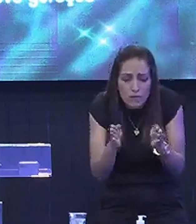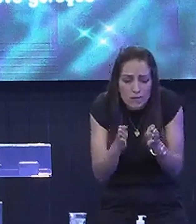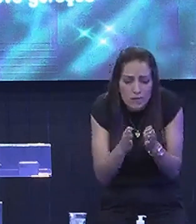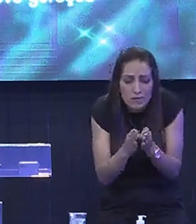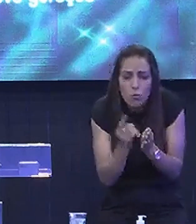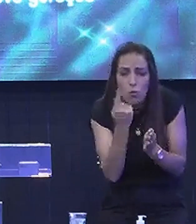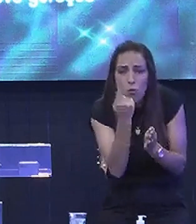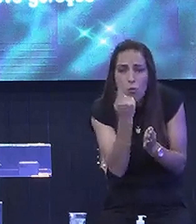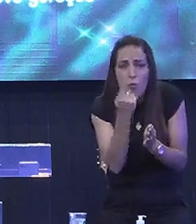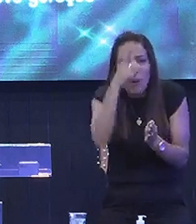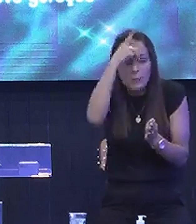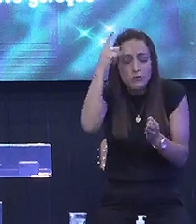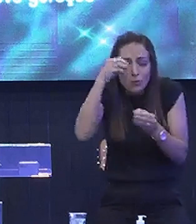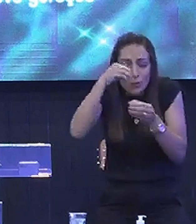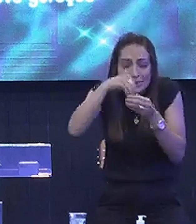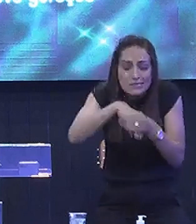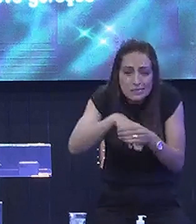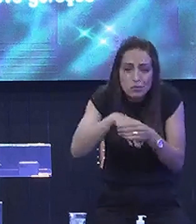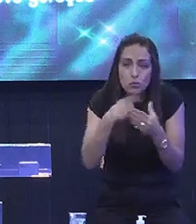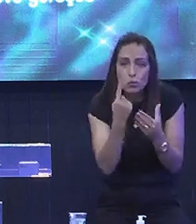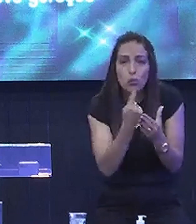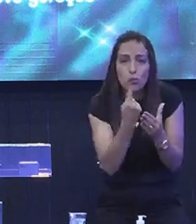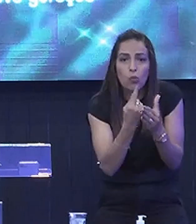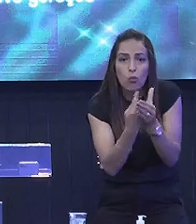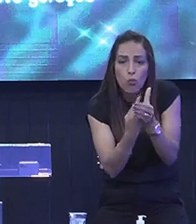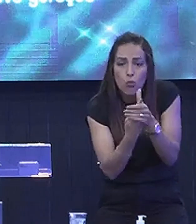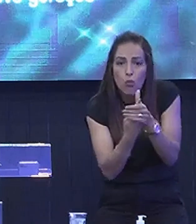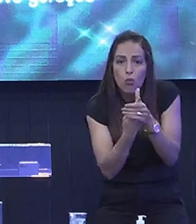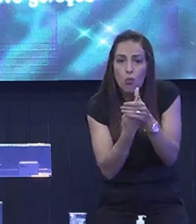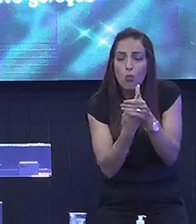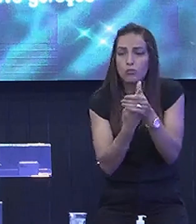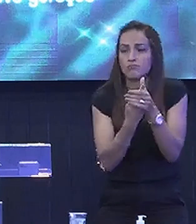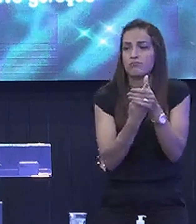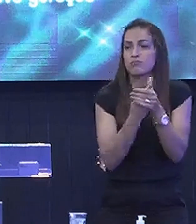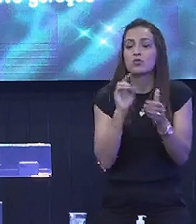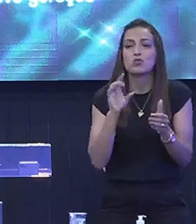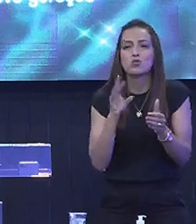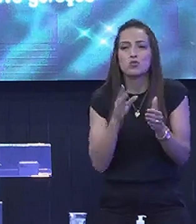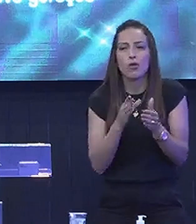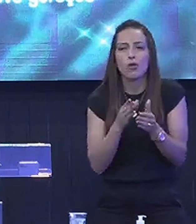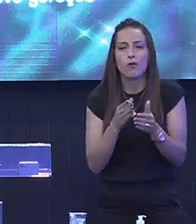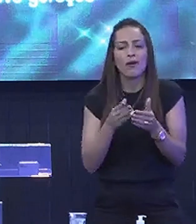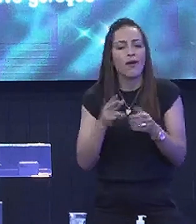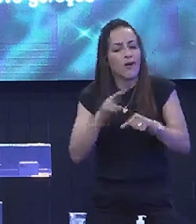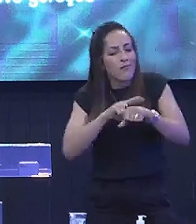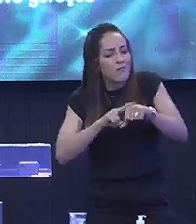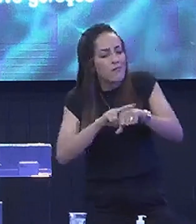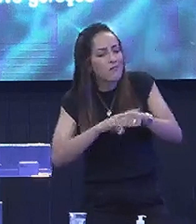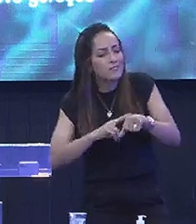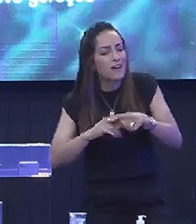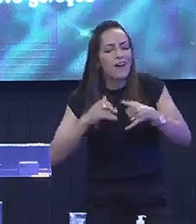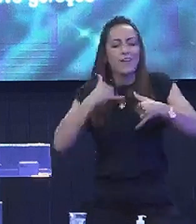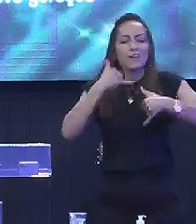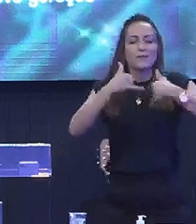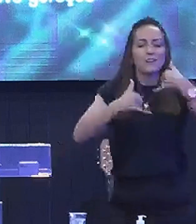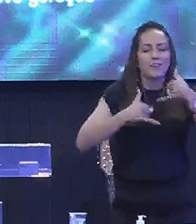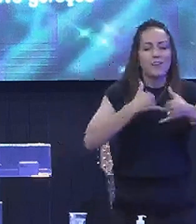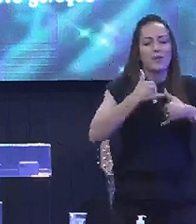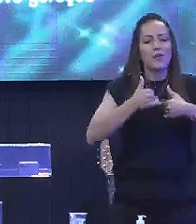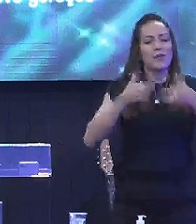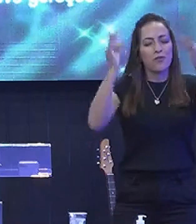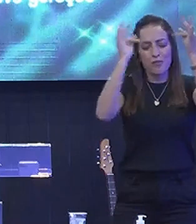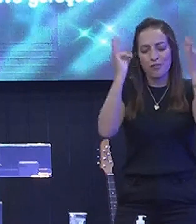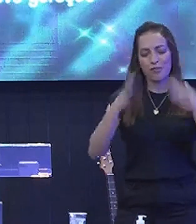Durante um tempo Na sua vida Cristã Você só celebra A Deus Pelos passos Verdejantes Brincando Águas Tranquilas